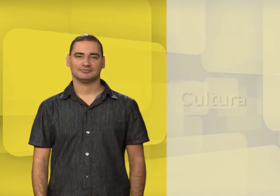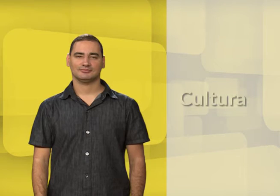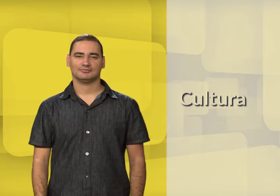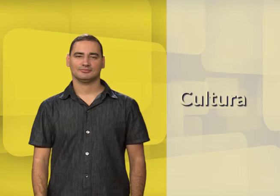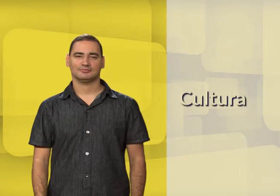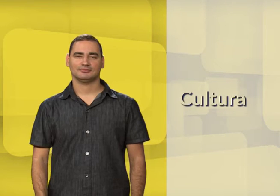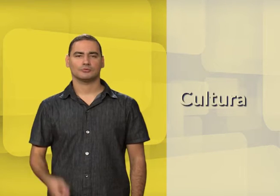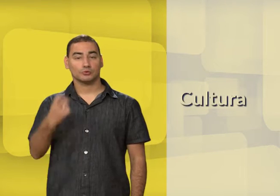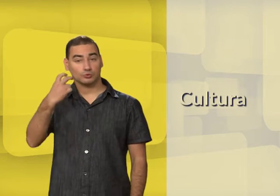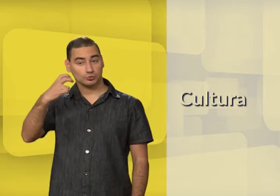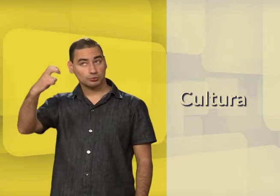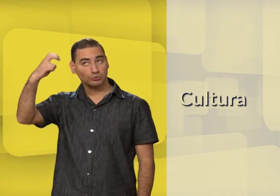Cultura